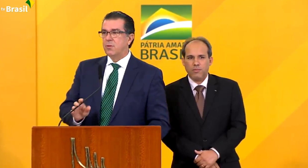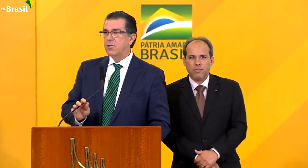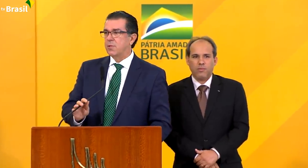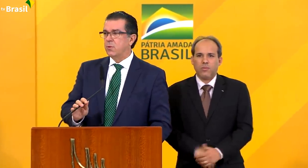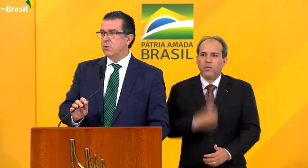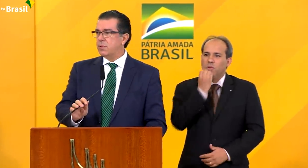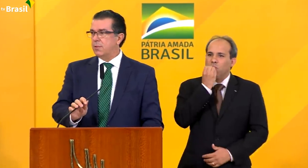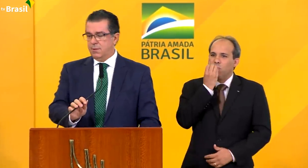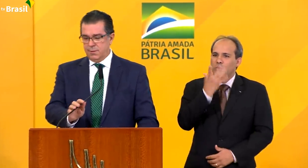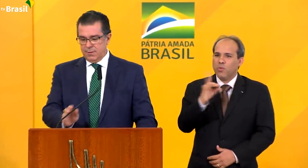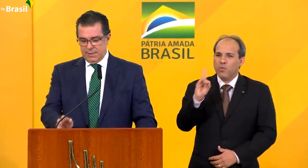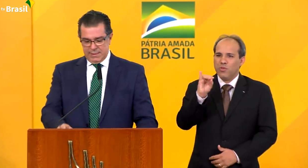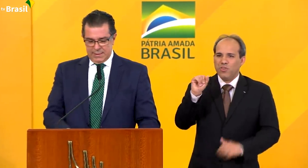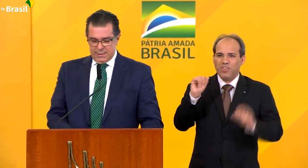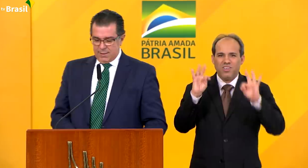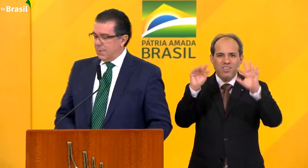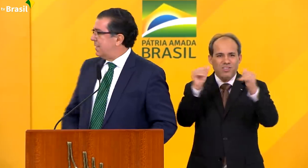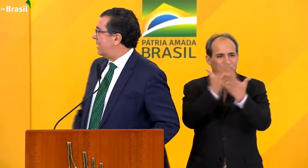Bom dia a todos.